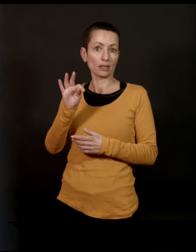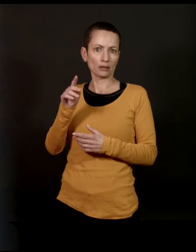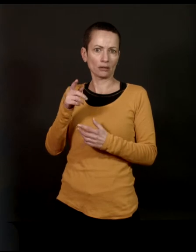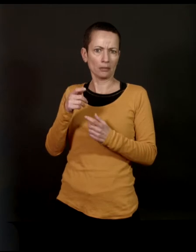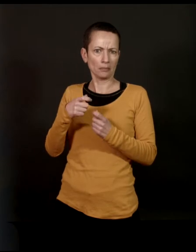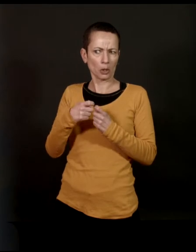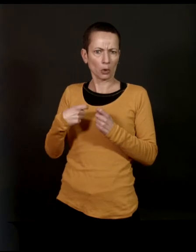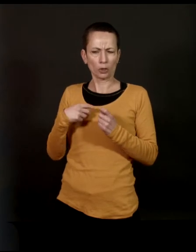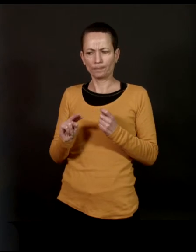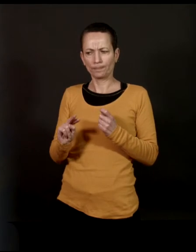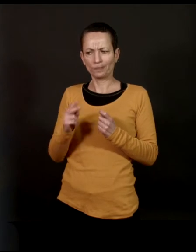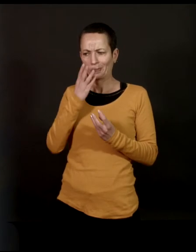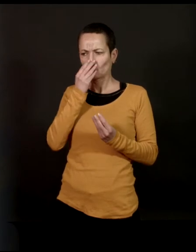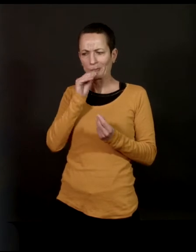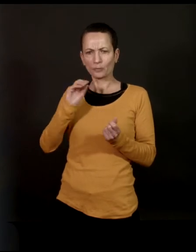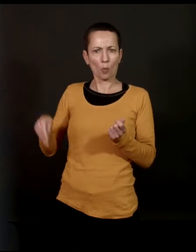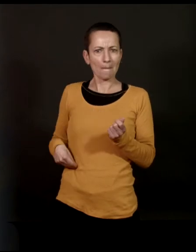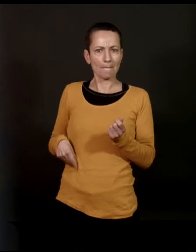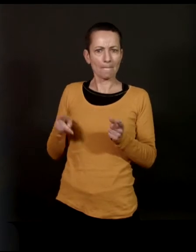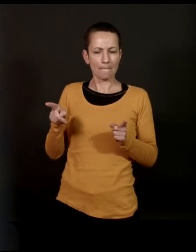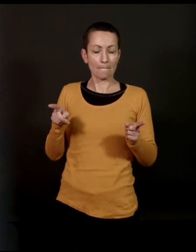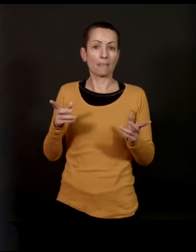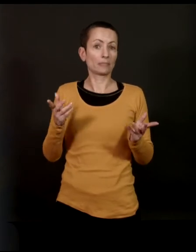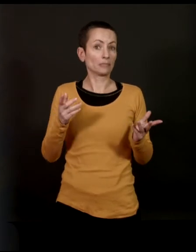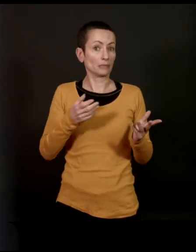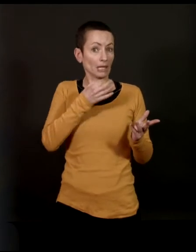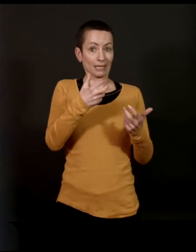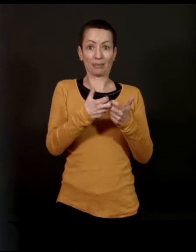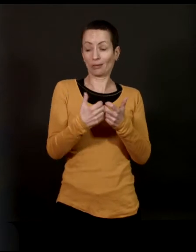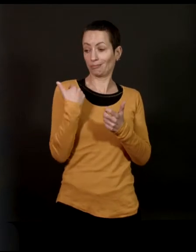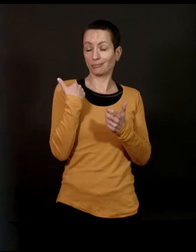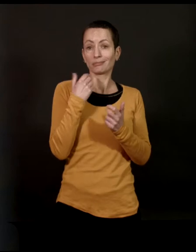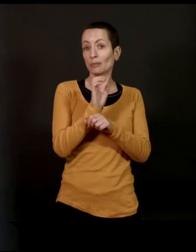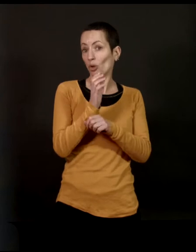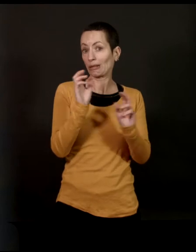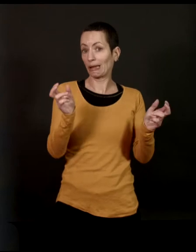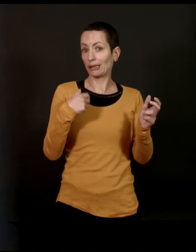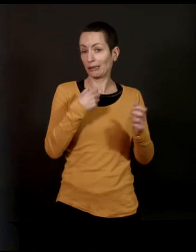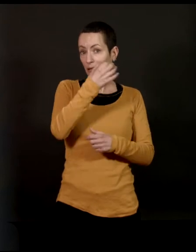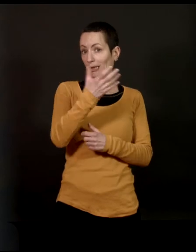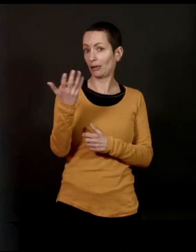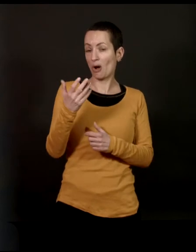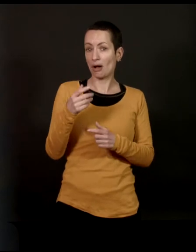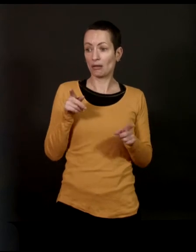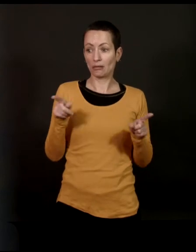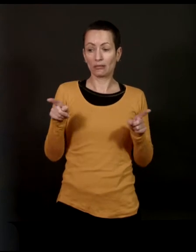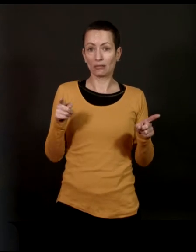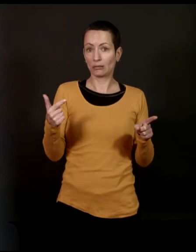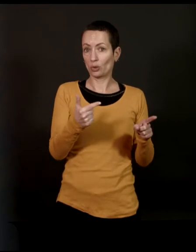suspecté d'être assassin, j'ai dit, par exemple, dans une émission de télé, que les deux,